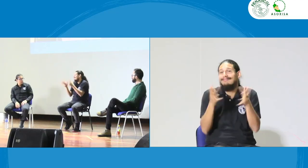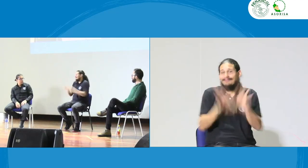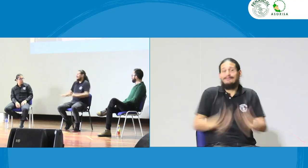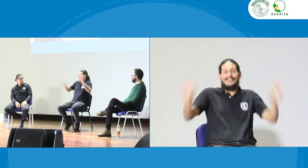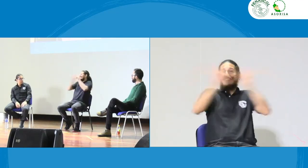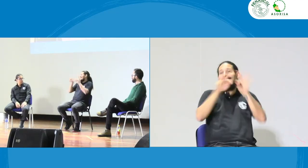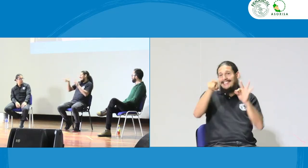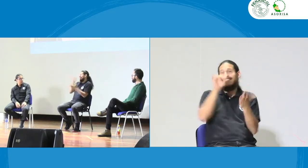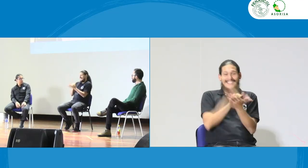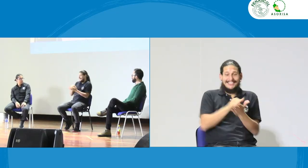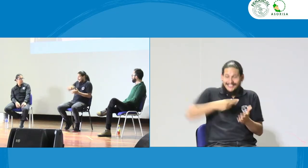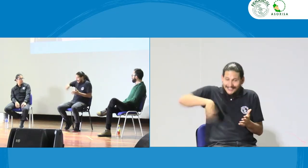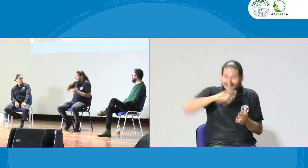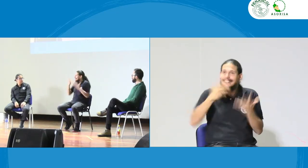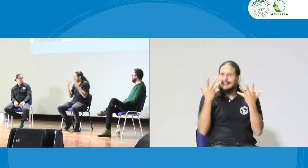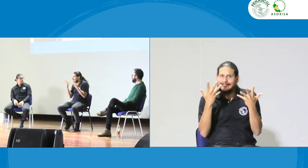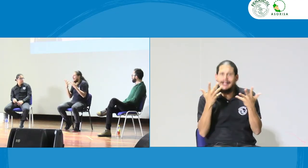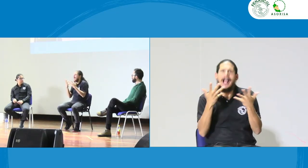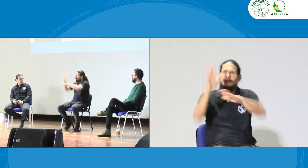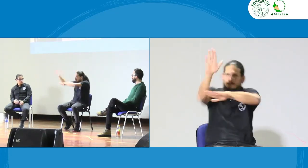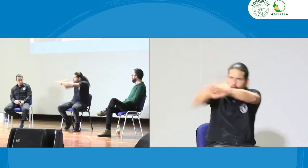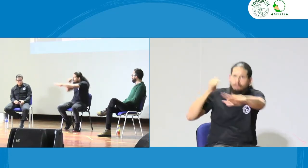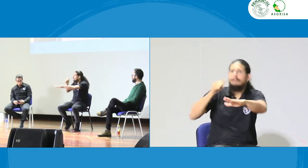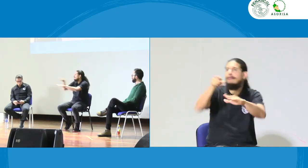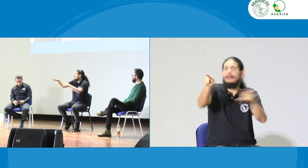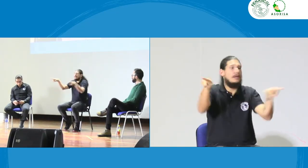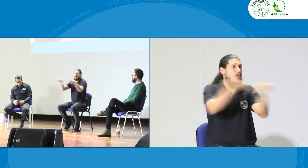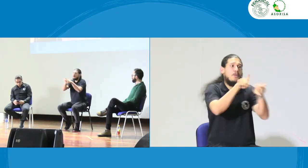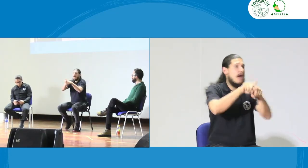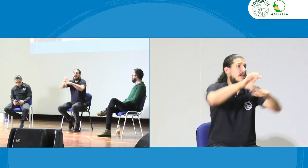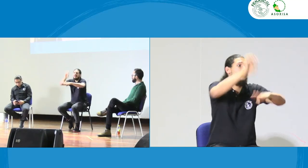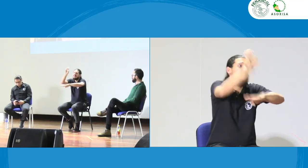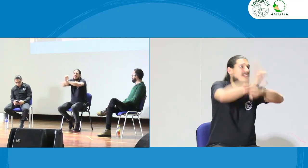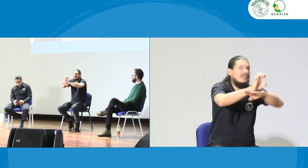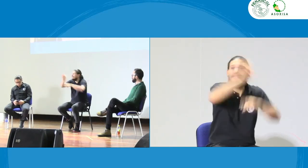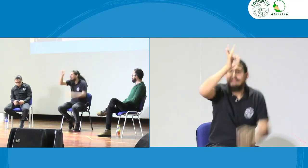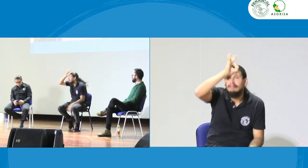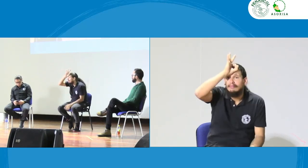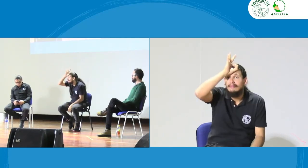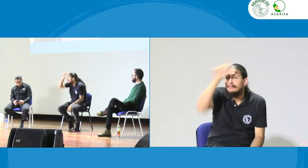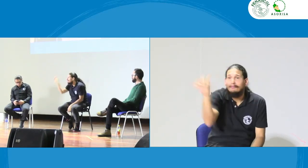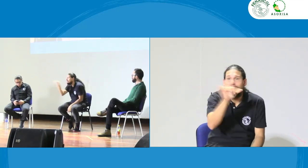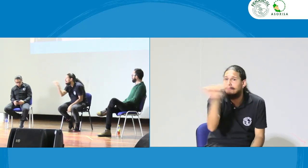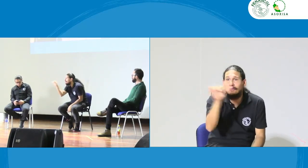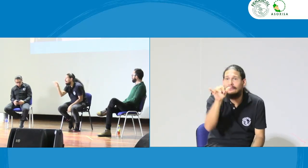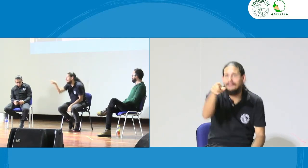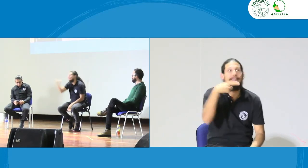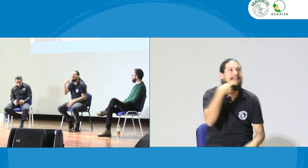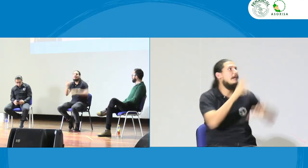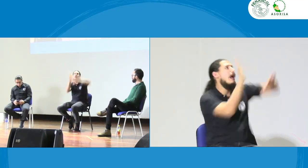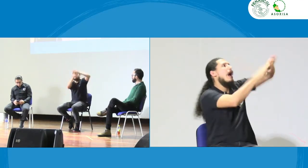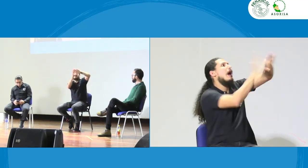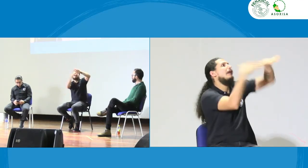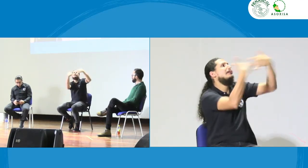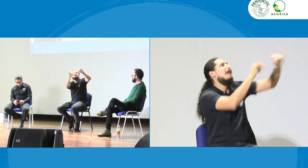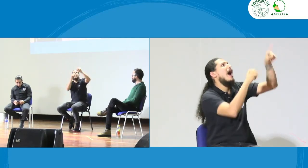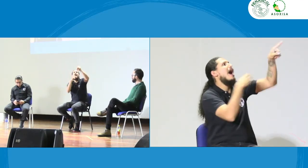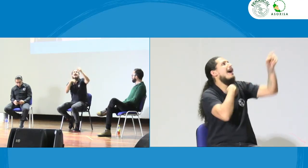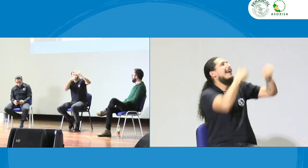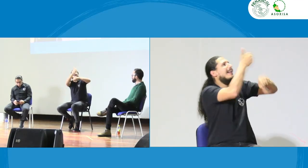comunidad sorda está aquí que quiere también estar allí eso es importante hacer ese llamado lo mismo una entidad que no tiene ni idea